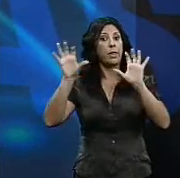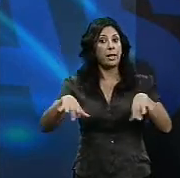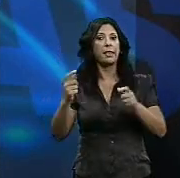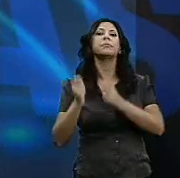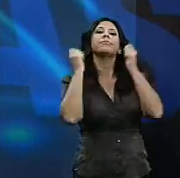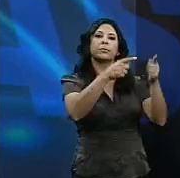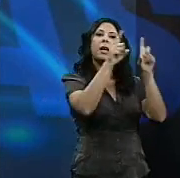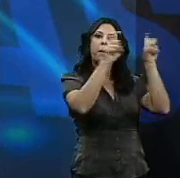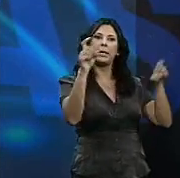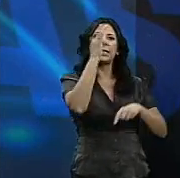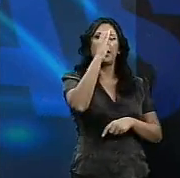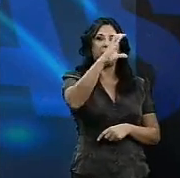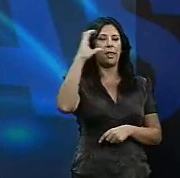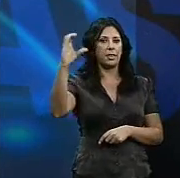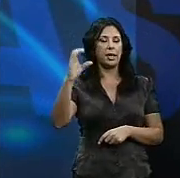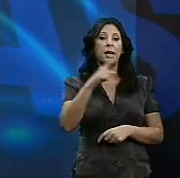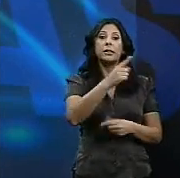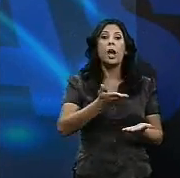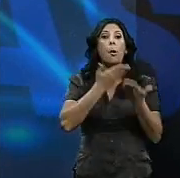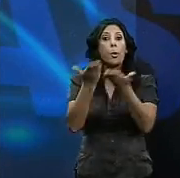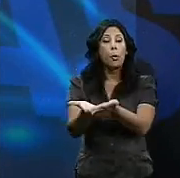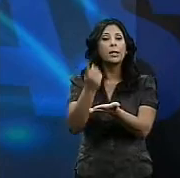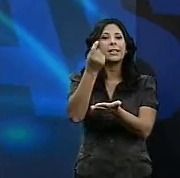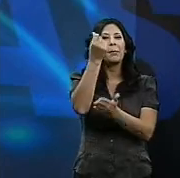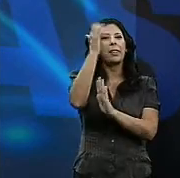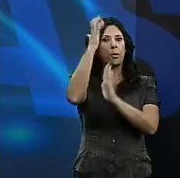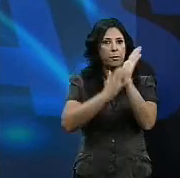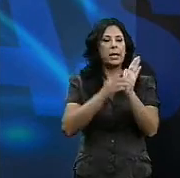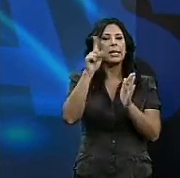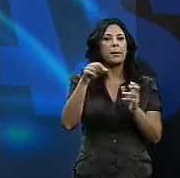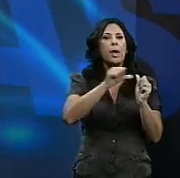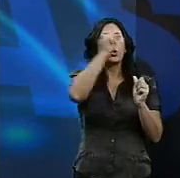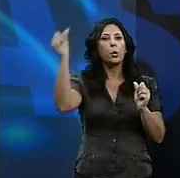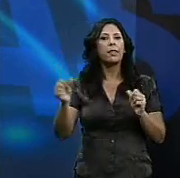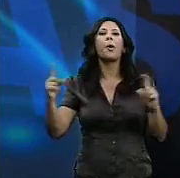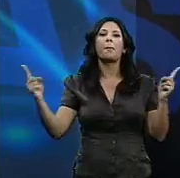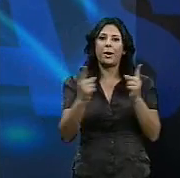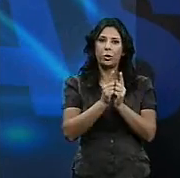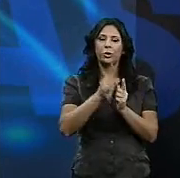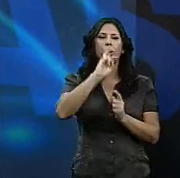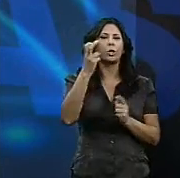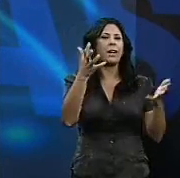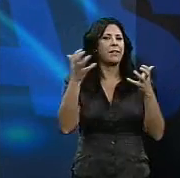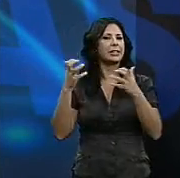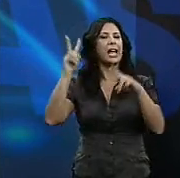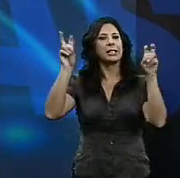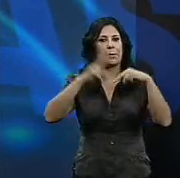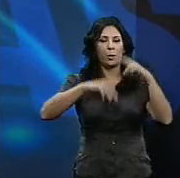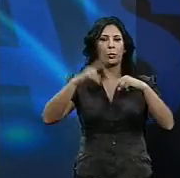propuesta de FCC ofrece un menor coste y también un menor plazo de ejecución, así como otras ventajas en la construcción.